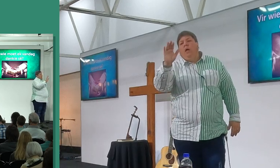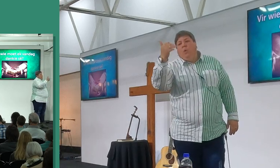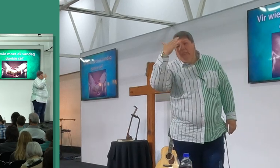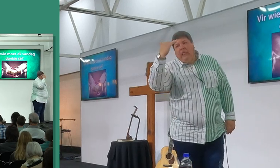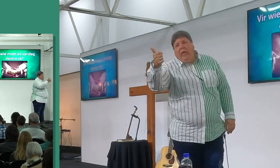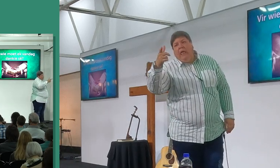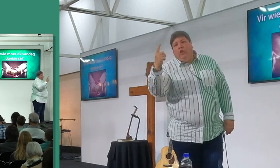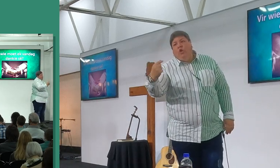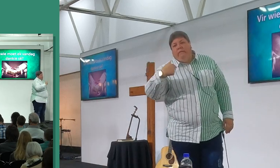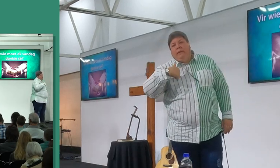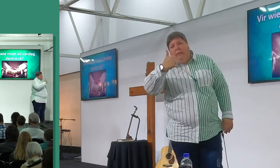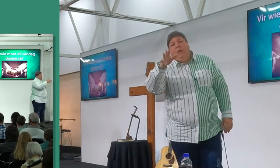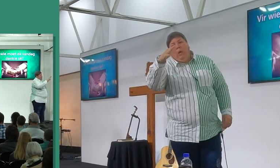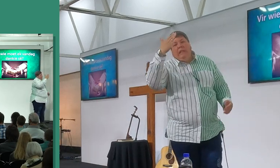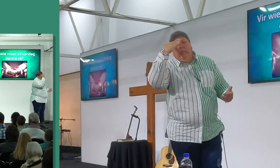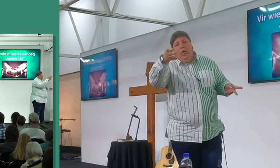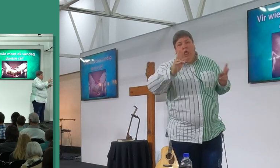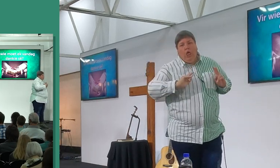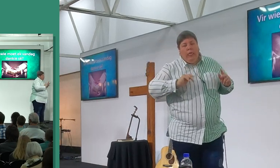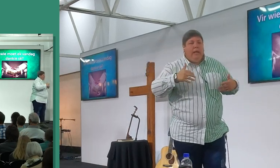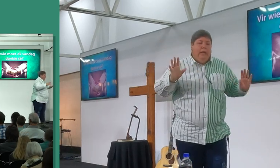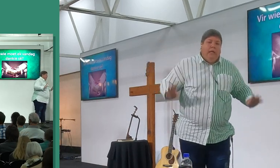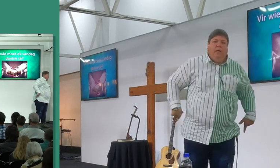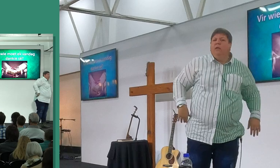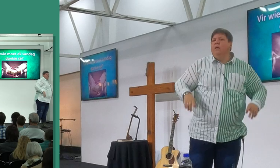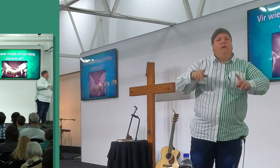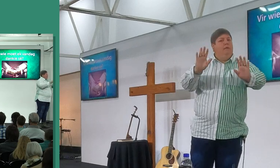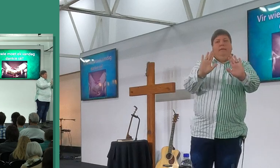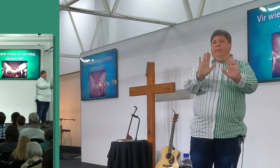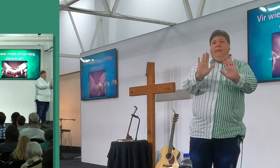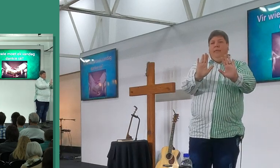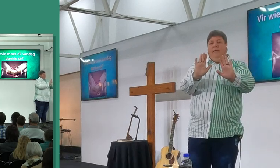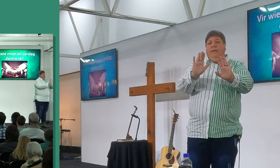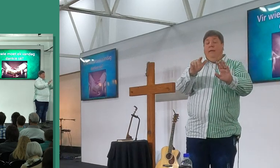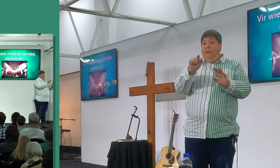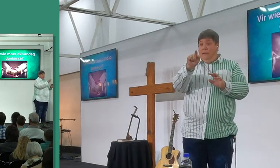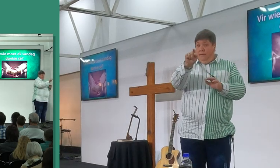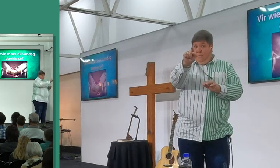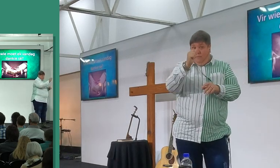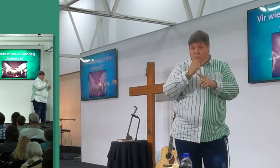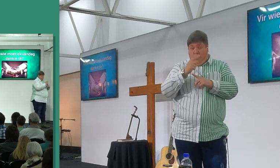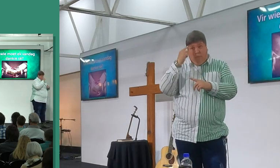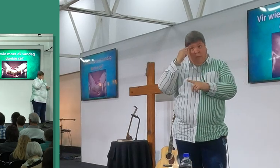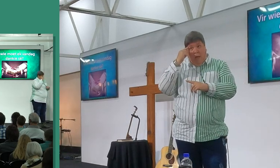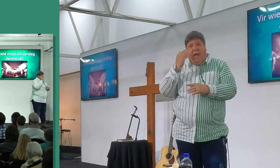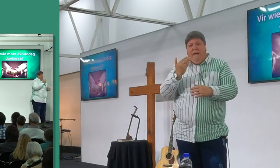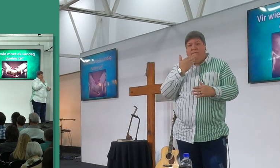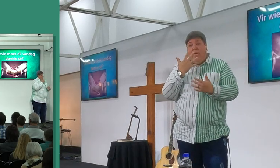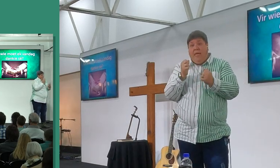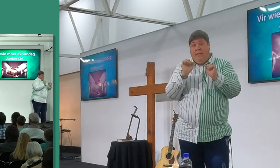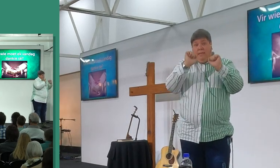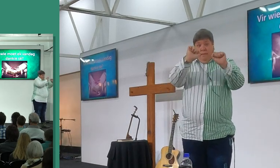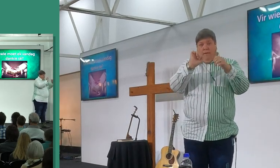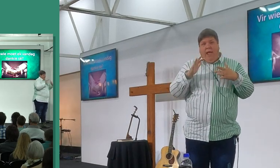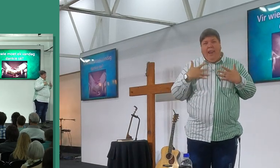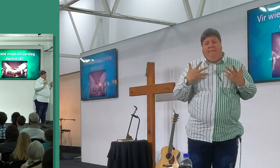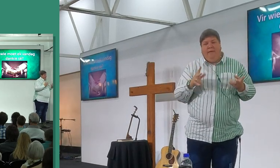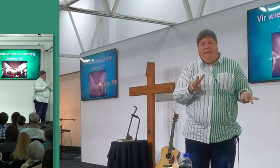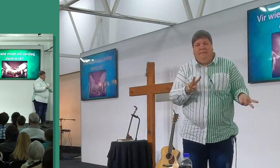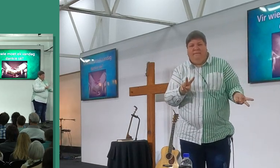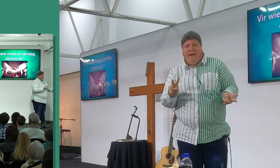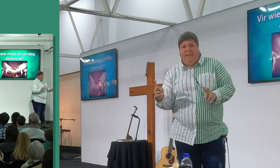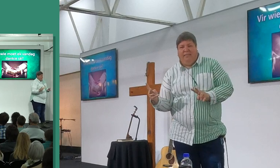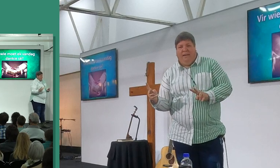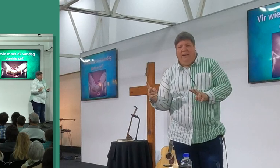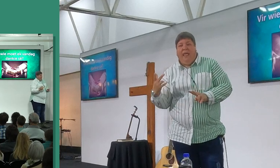van eerlik waard, vir ogen wil ek heen, jy moet denk, wie die herre in jou pad gesteer, om een levensverandering in jou leven te bring, en